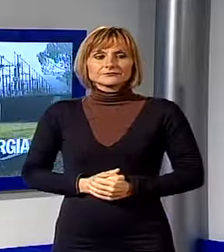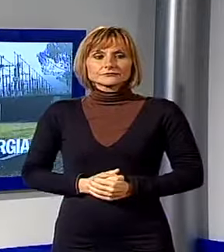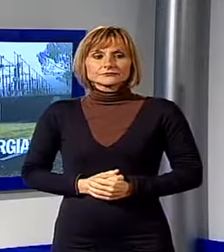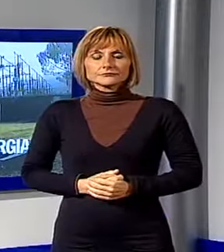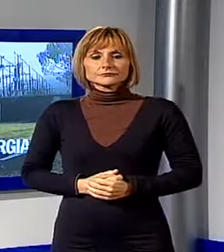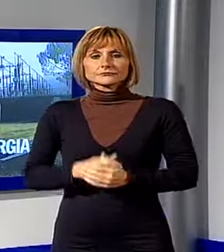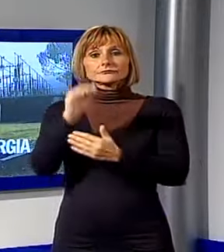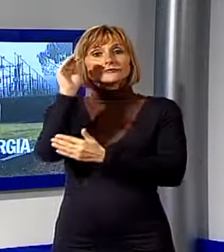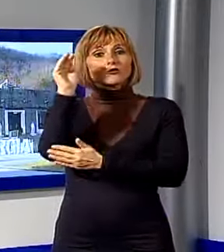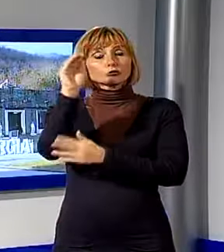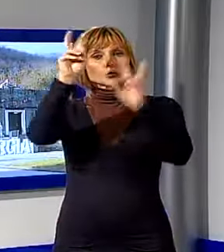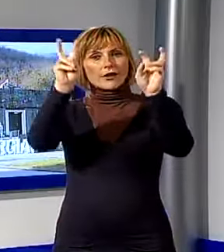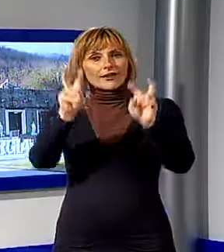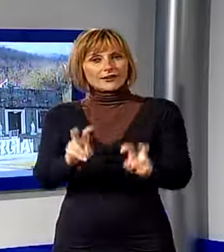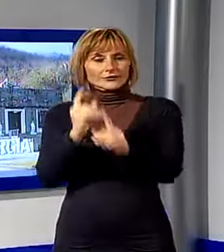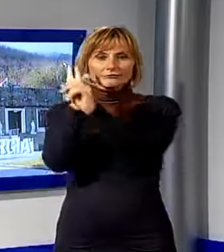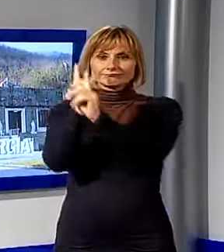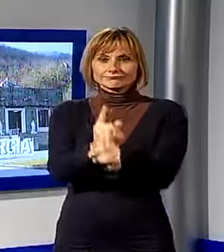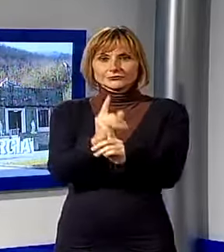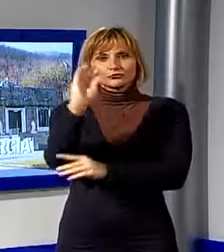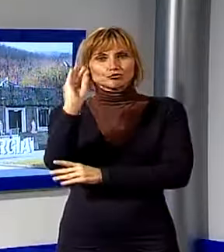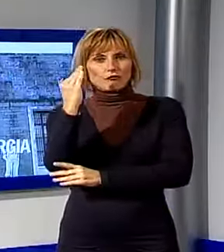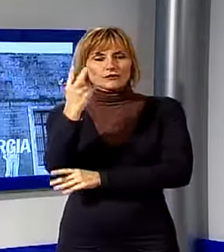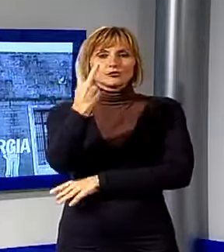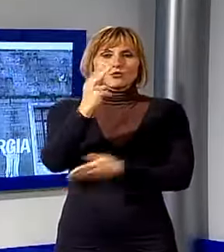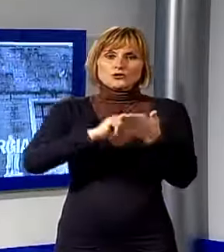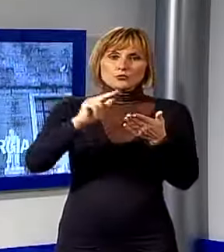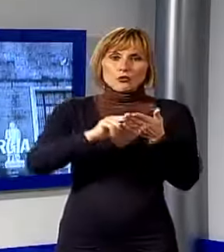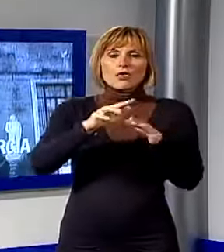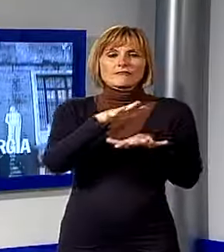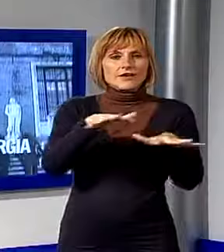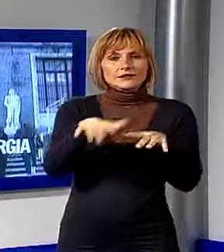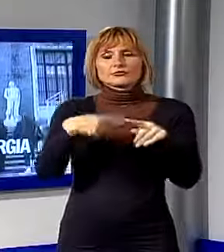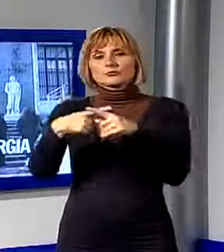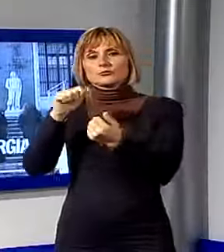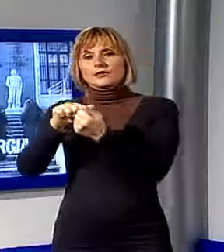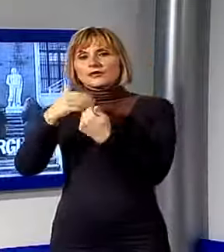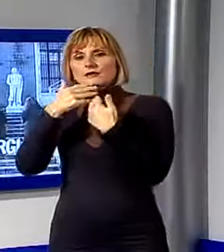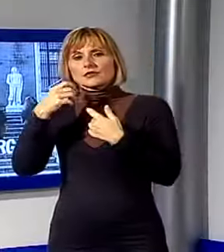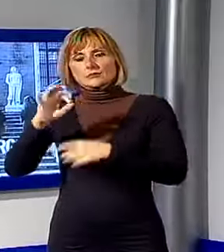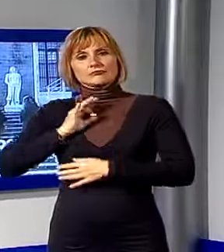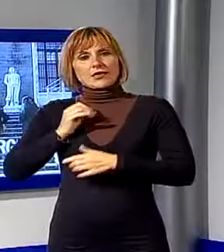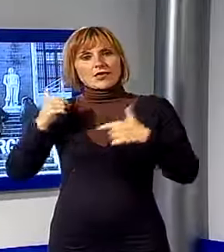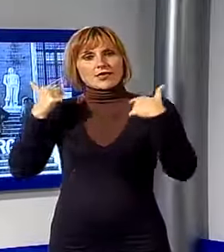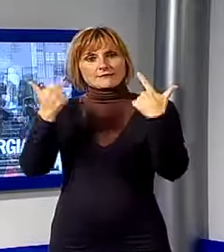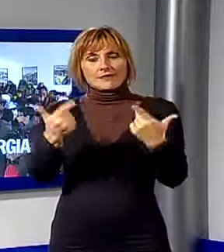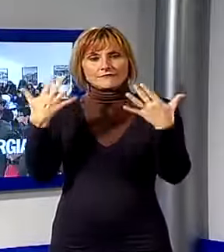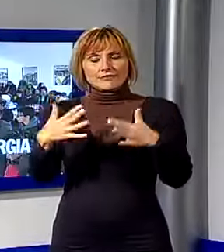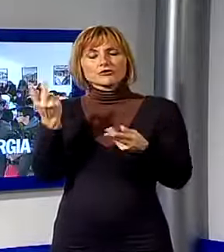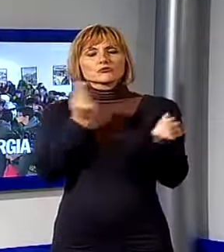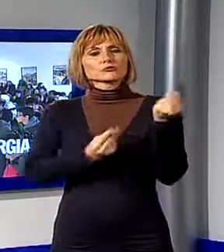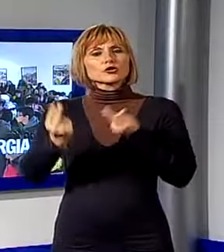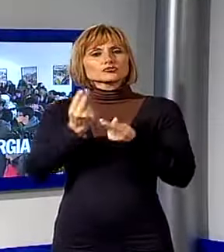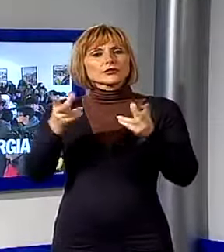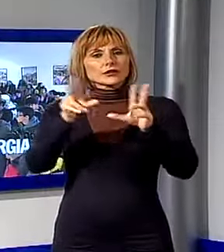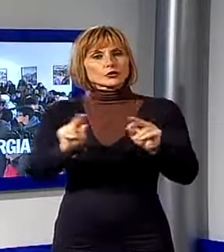Il futuro dell'energia secondo i giovani. Due scuole di Viareggio e Pietrasanta, premiate da Enel per progetti innovativi